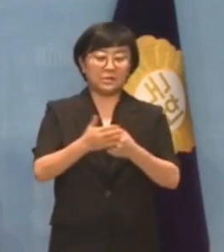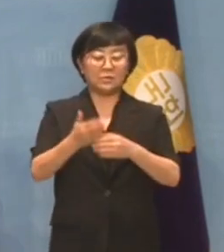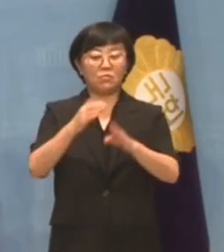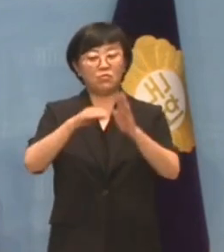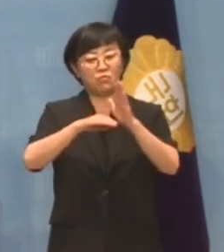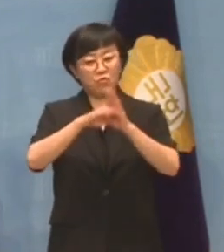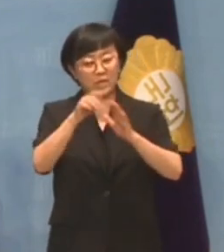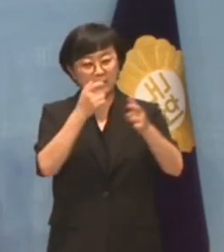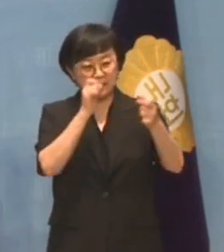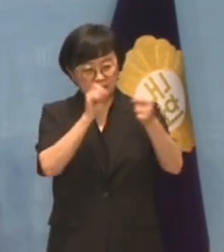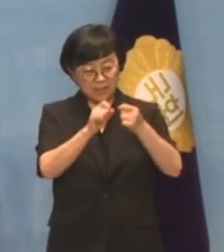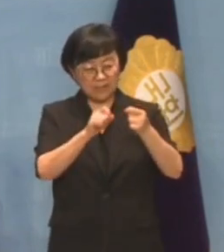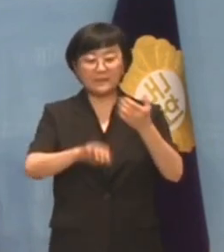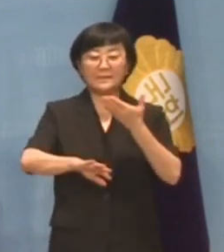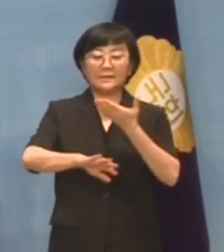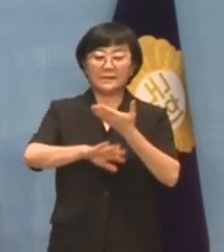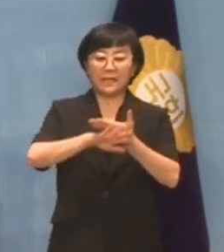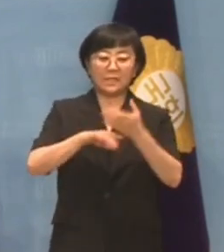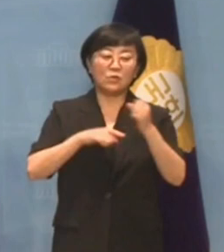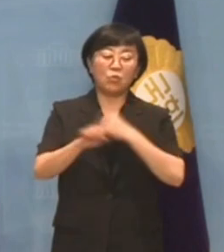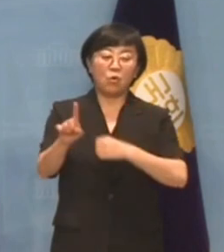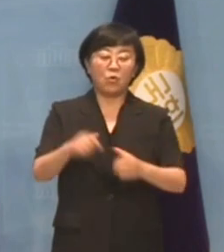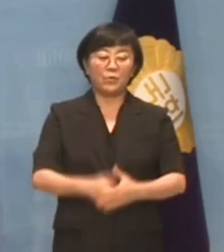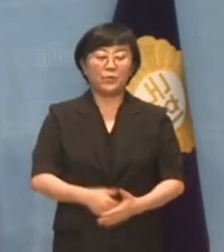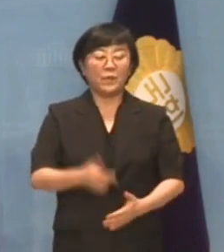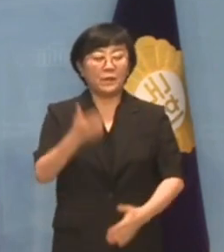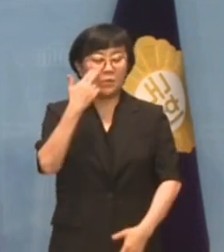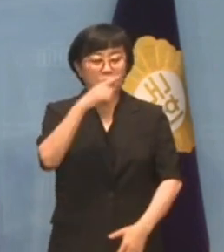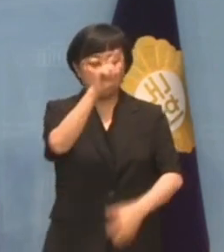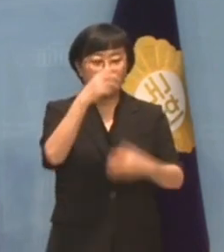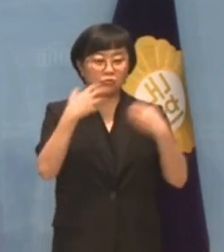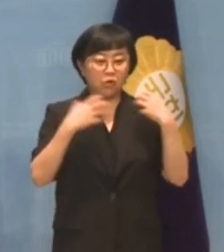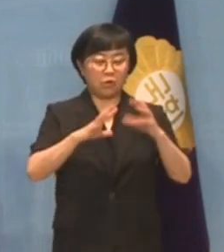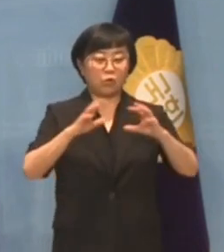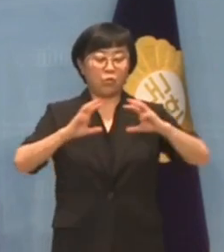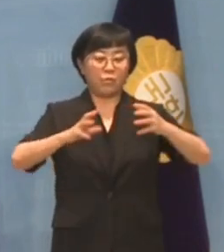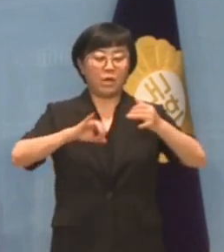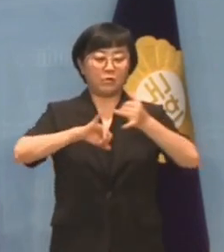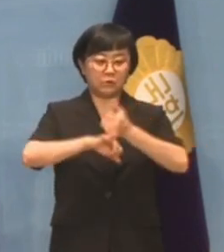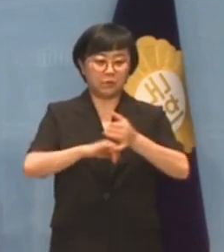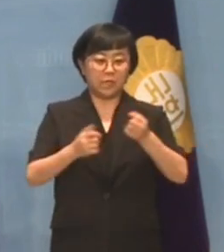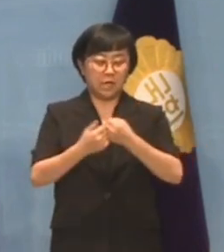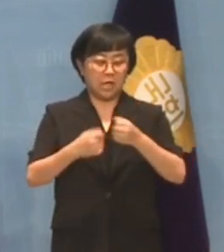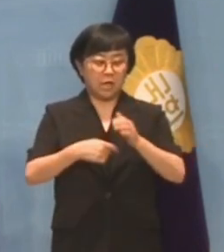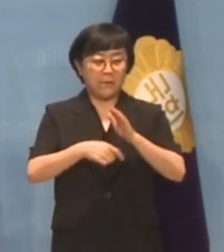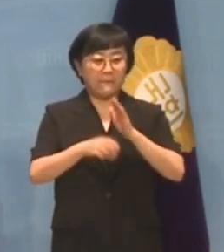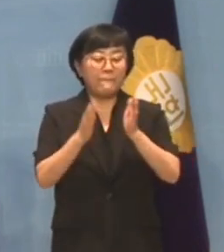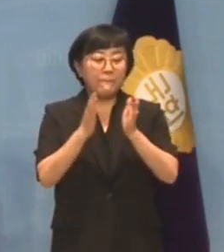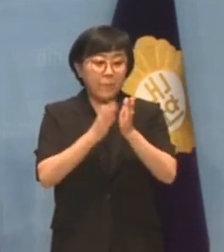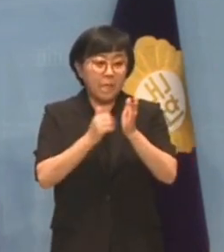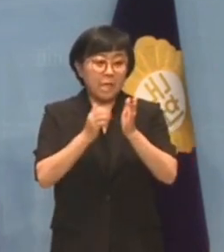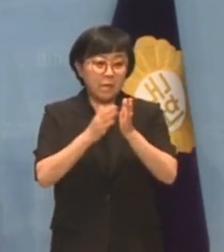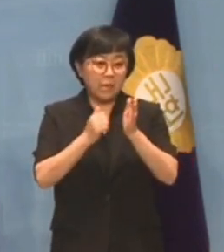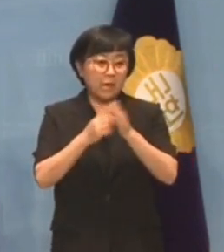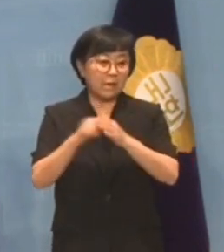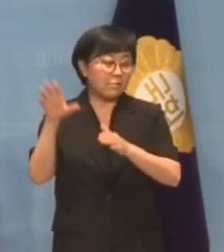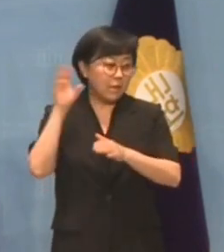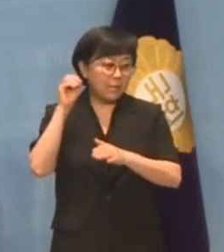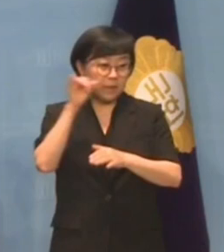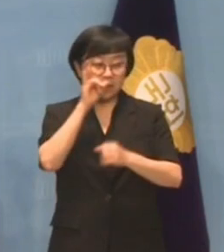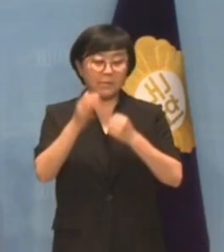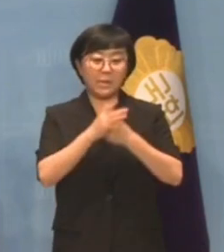무엇이 다릅니까? 미 정보당국이 동맹국들에 대해 도감청을 해왔다는 의혹이 제기됐습니다.